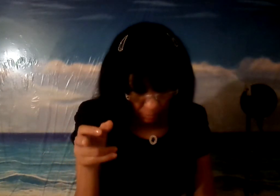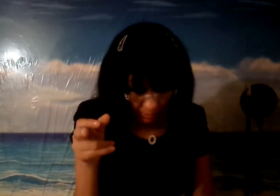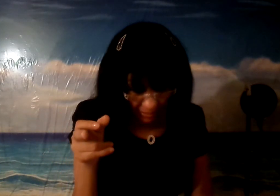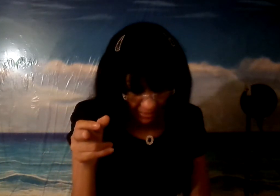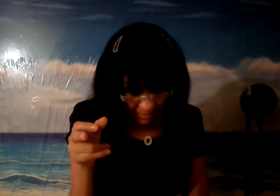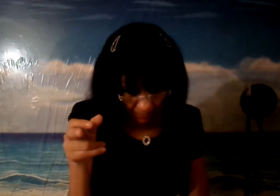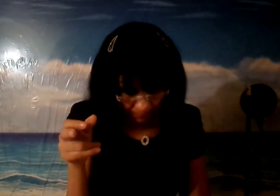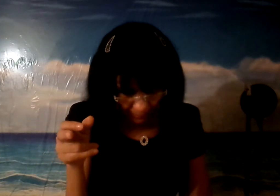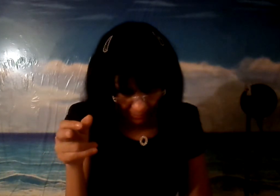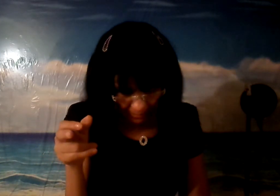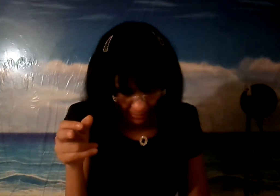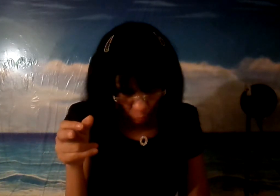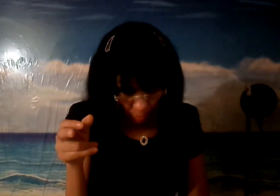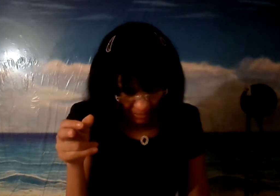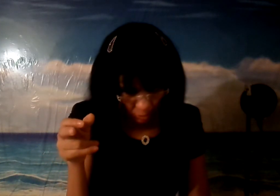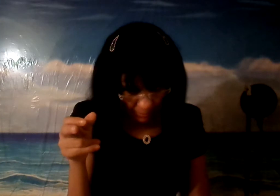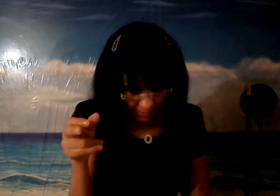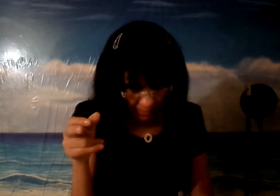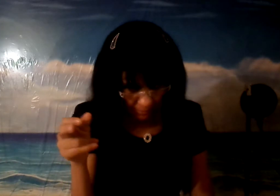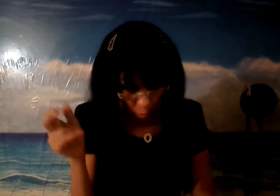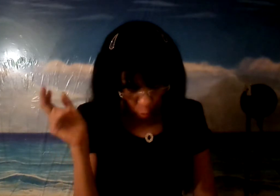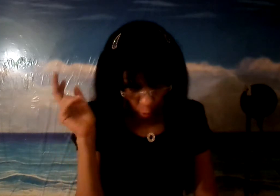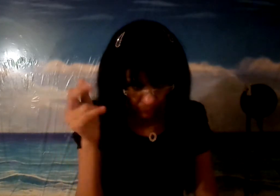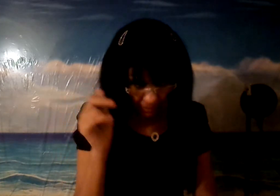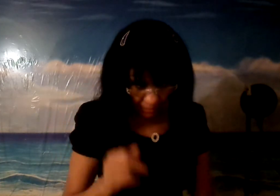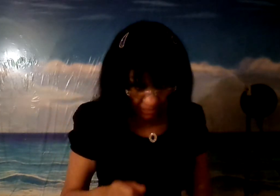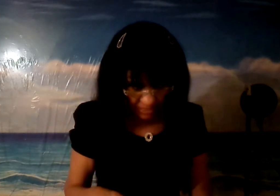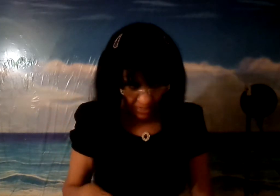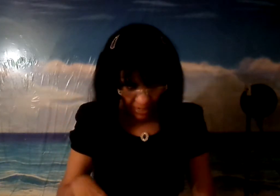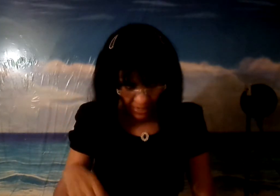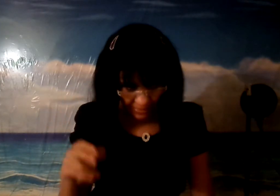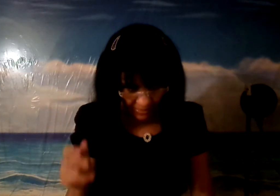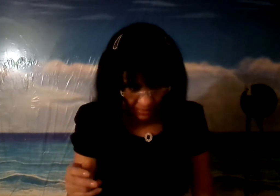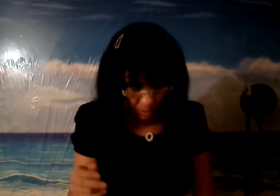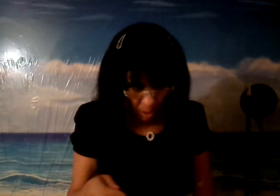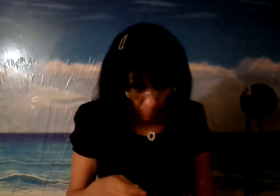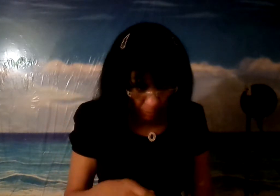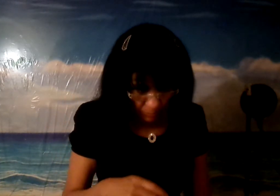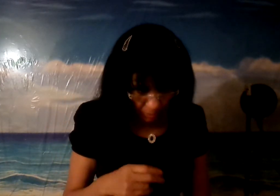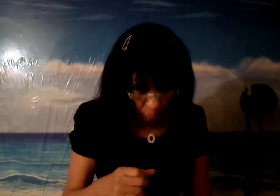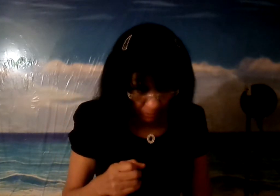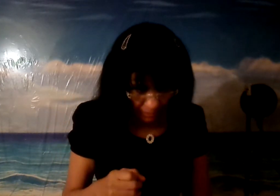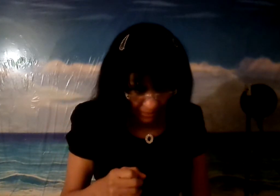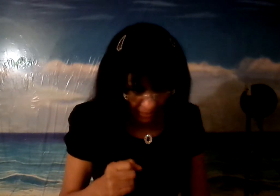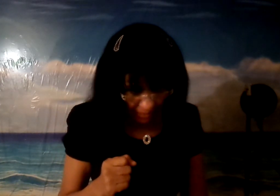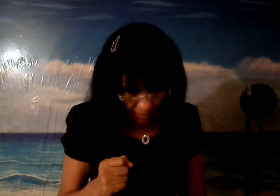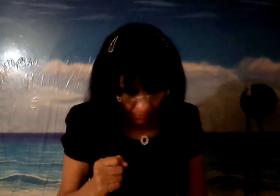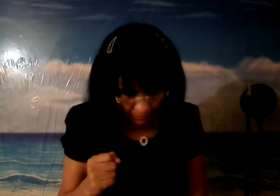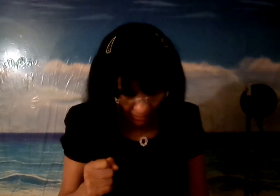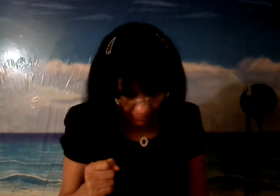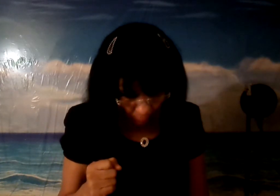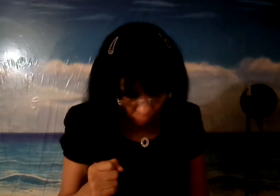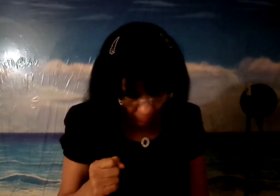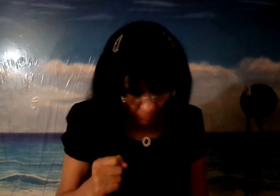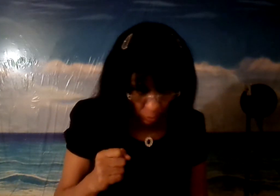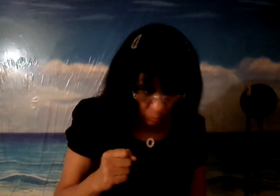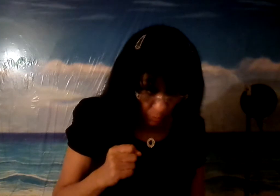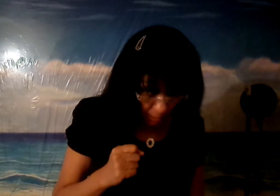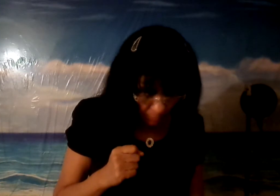derecha le es ocasión de caer cortala échala de ti pues mejor es que pierda uno de tus miembros